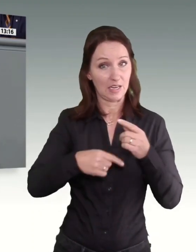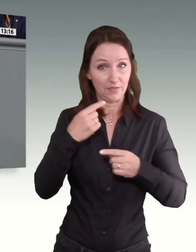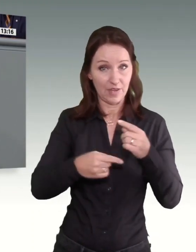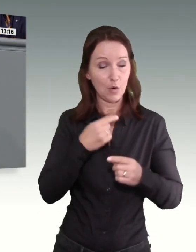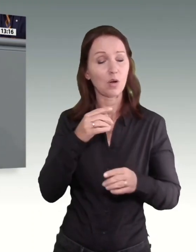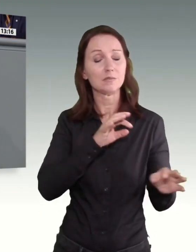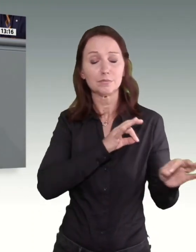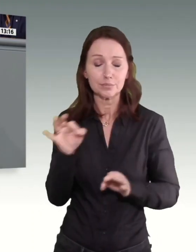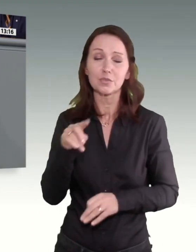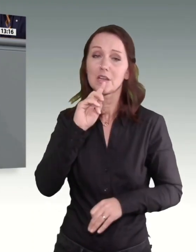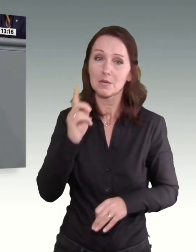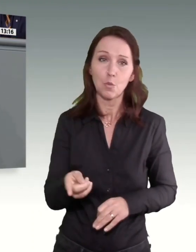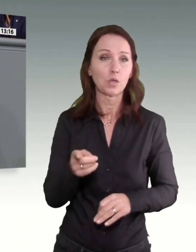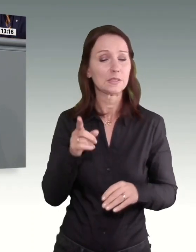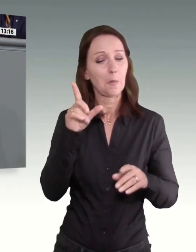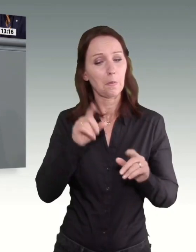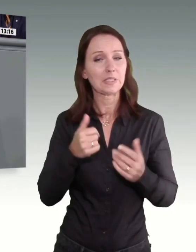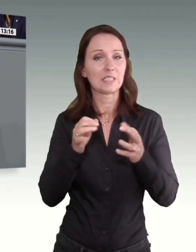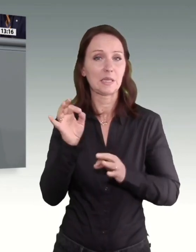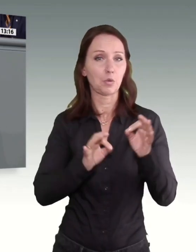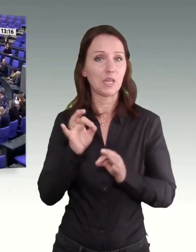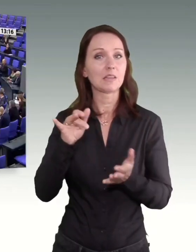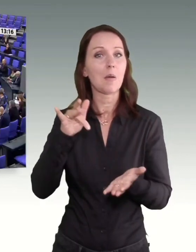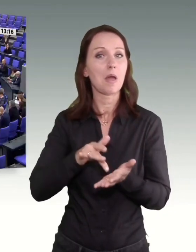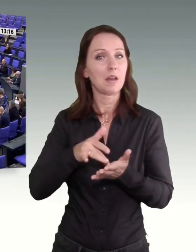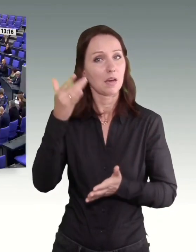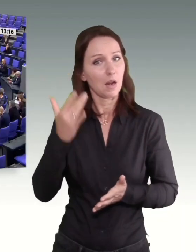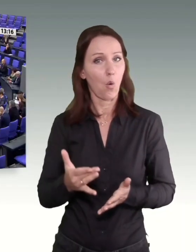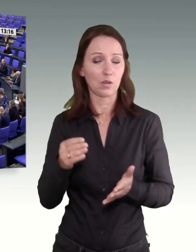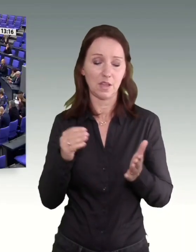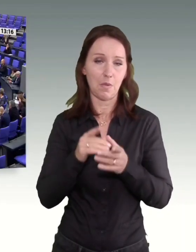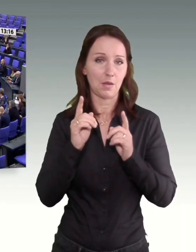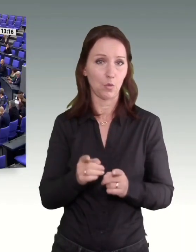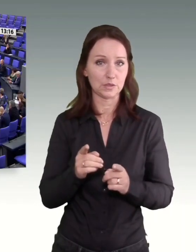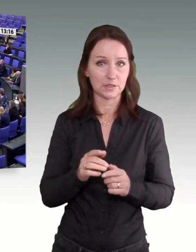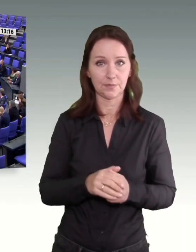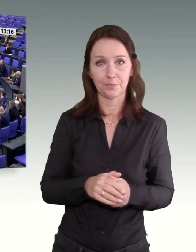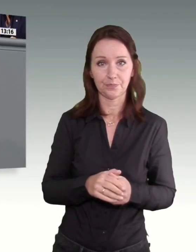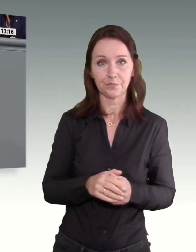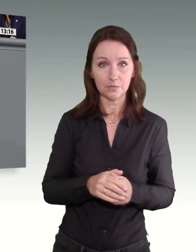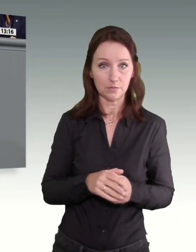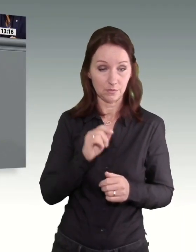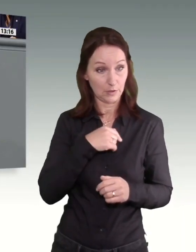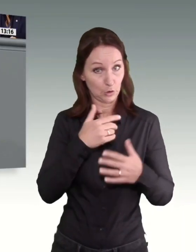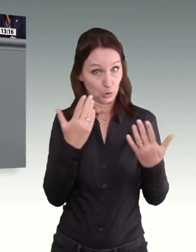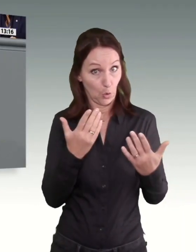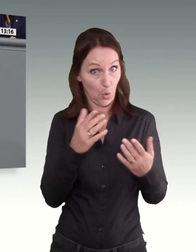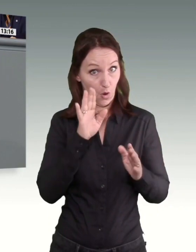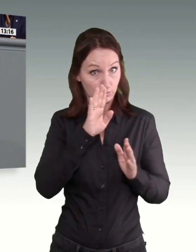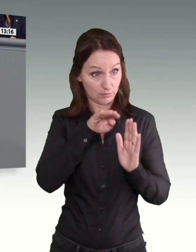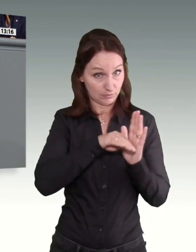müssen. Damit können wir verhindern, dass der gesetzliche Mindestlohn in der Nähe der Lohnunterschwellen